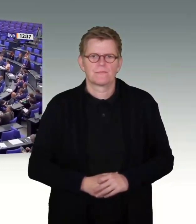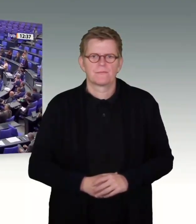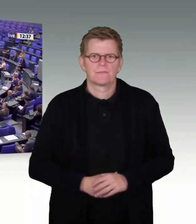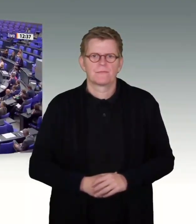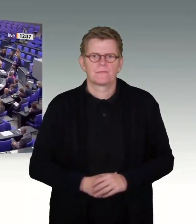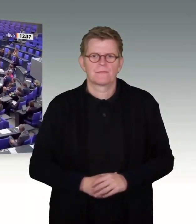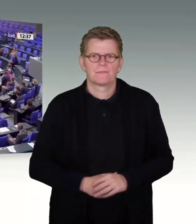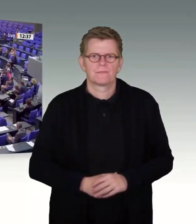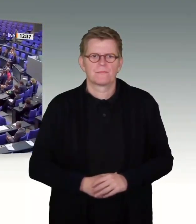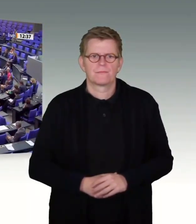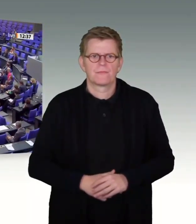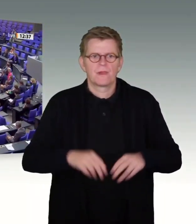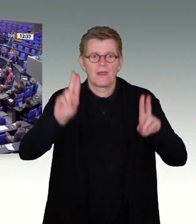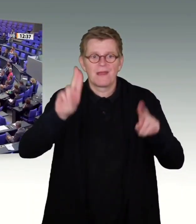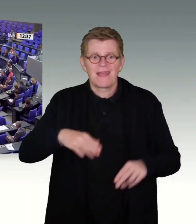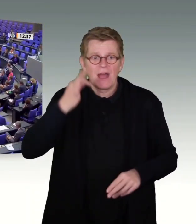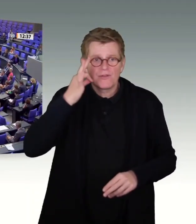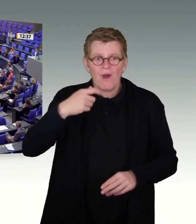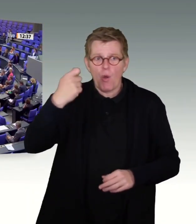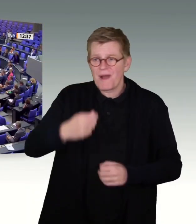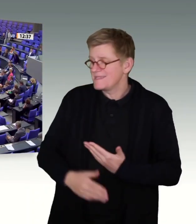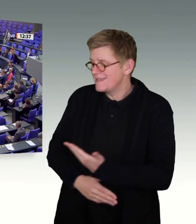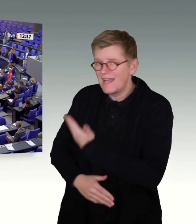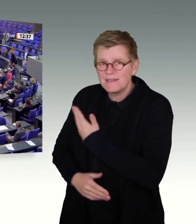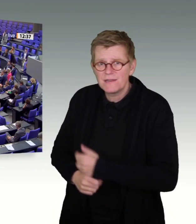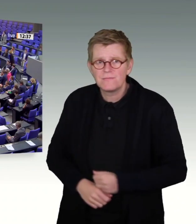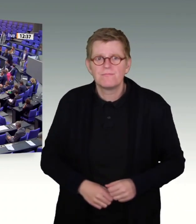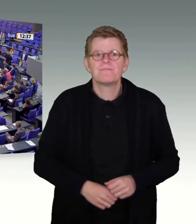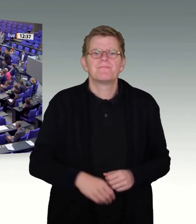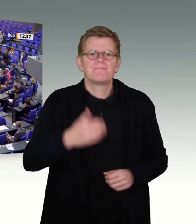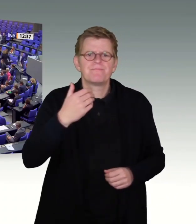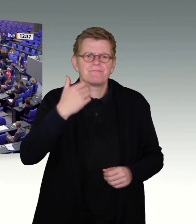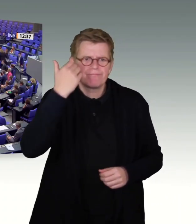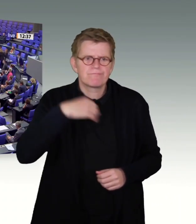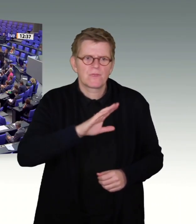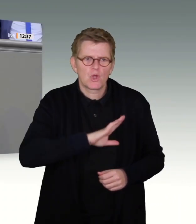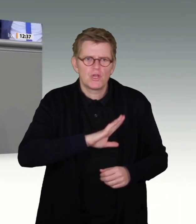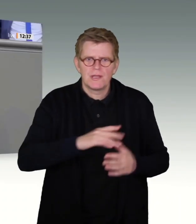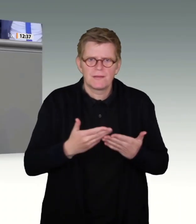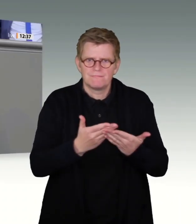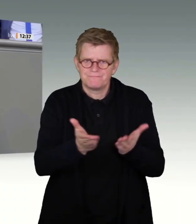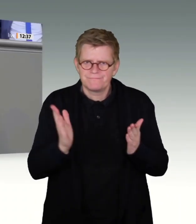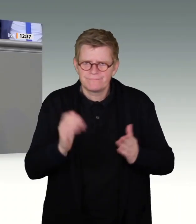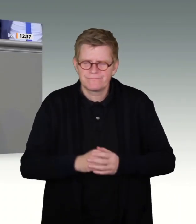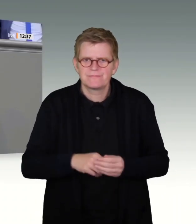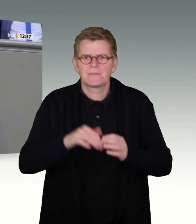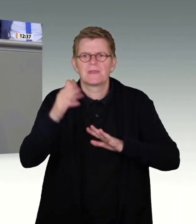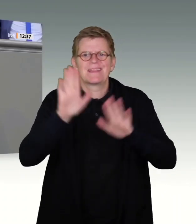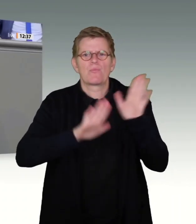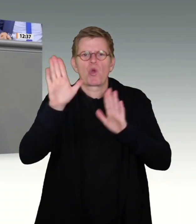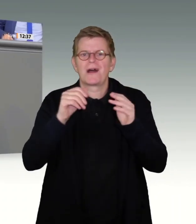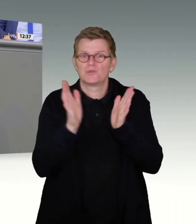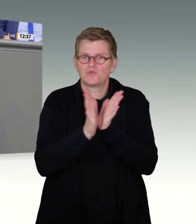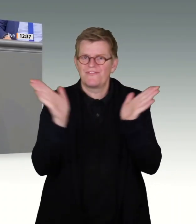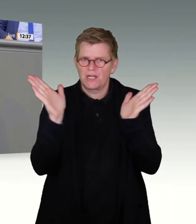Sehr geehrte Frau Präsidentin! Werte Kolleginnen und Kollegen der demokratischen Fraktionen! Meine sehr verehrten Damen und Herren!